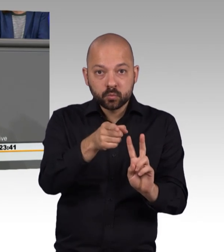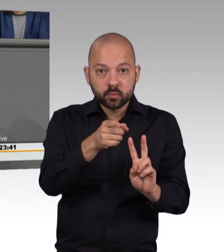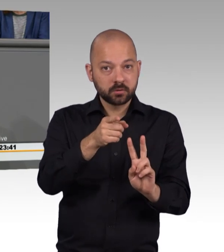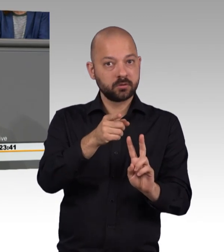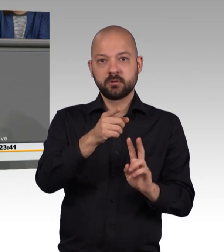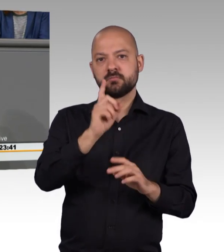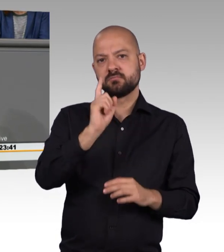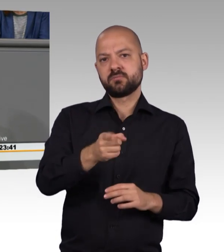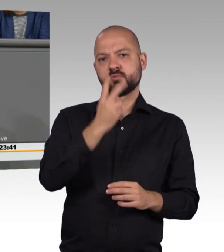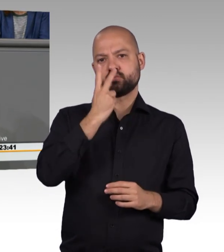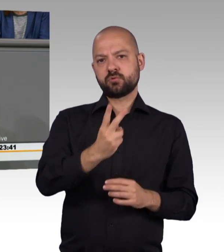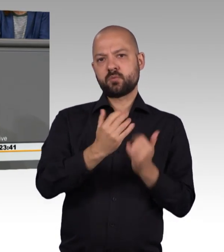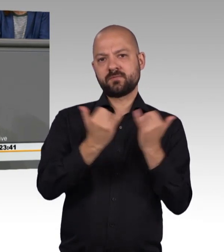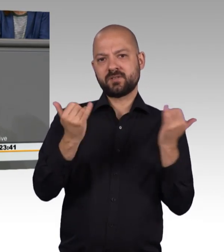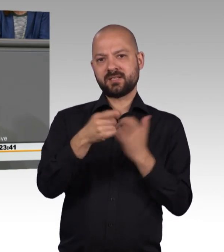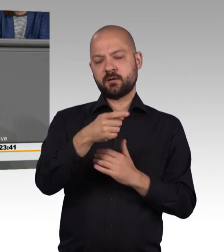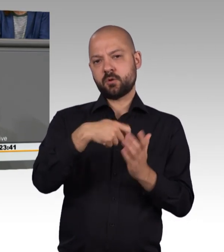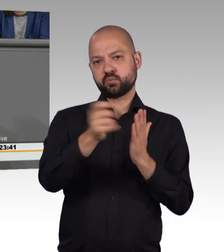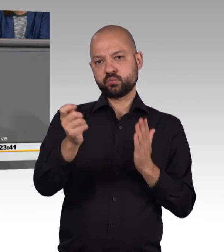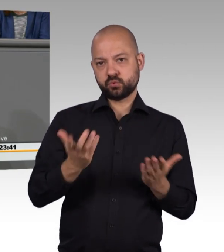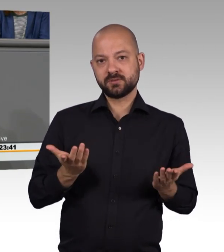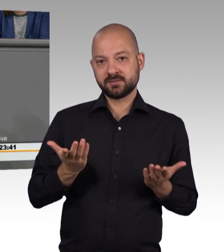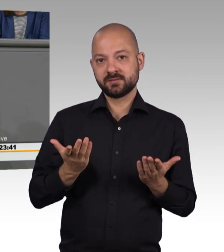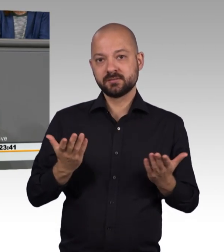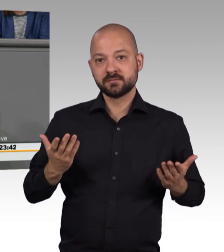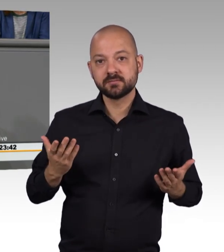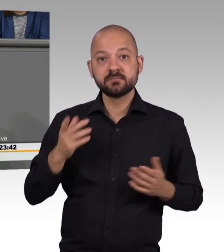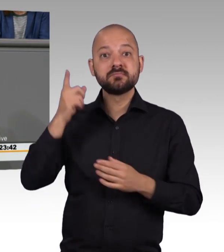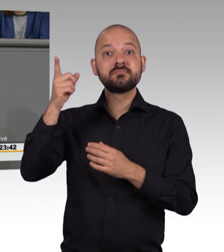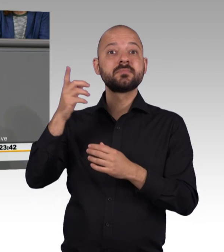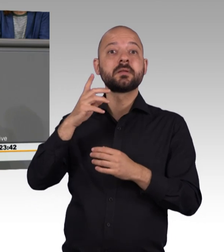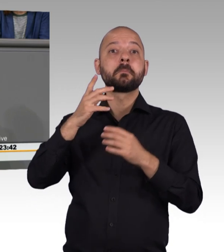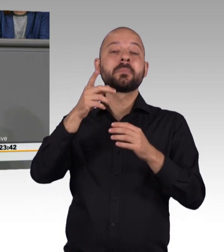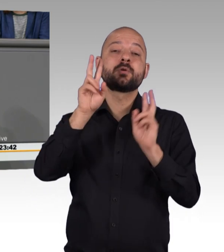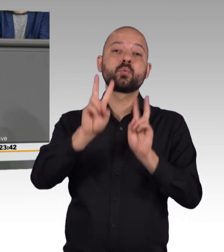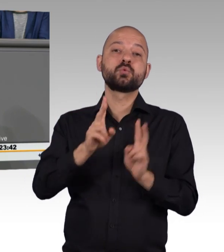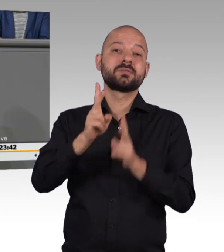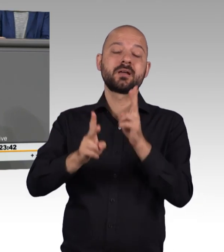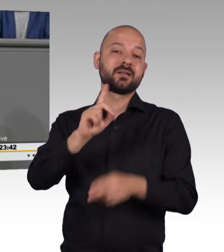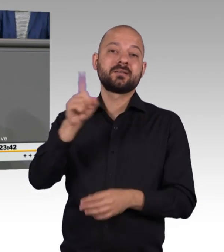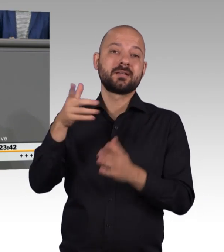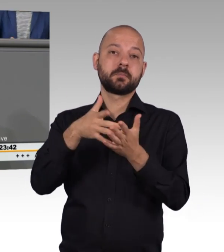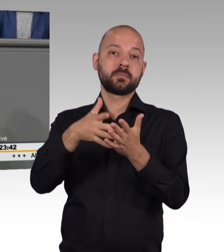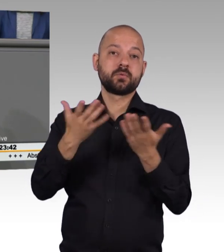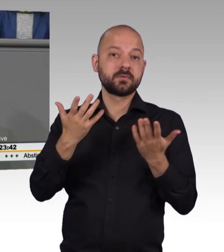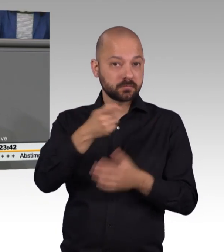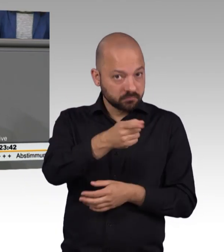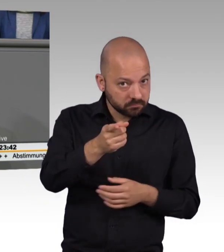verworfen. Denn zum einen prüft das Betreuungsgericht eben nicht, ob der Betroffene die Möglichkeit zur Teilnahme am genannten